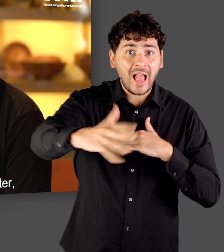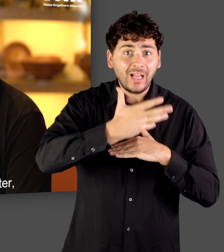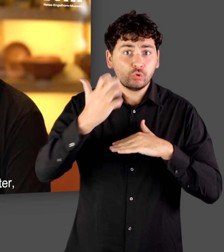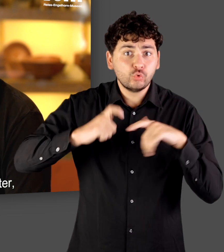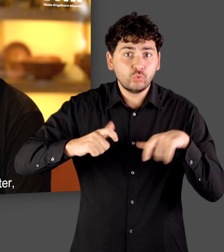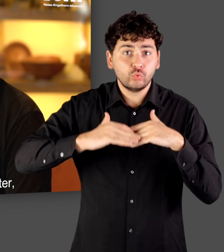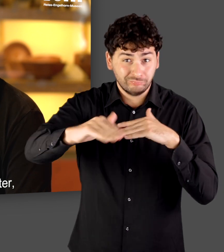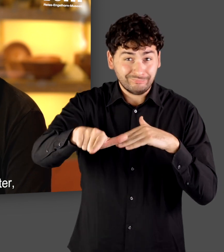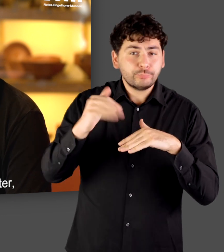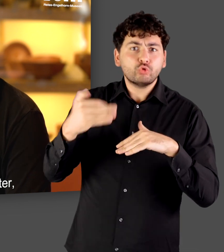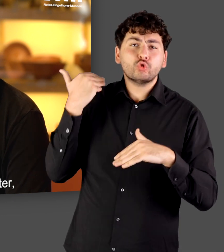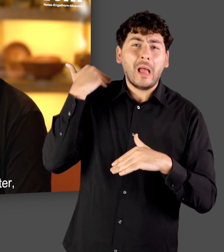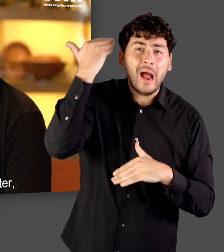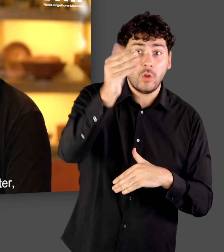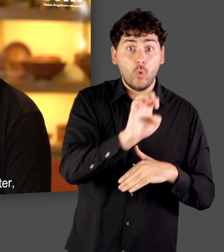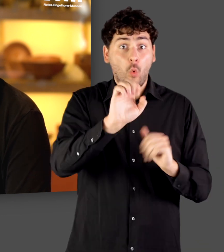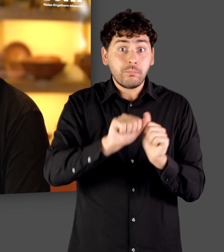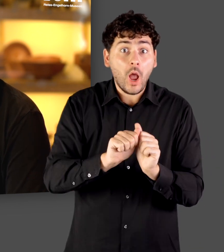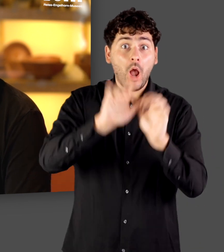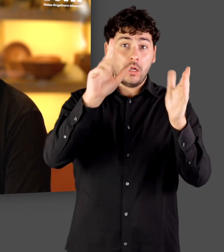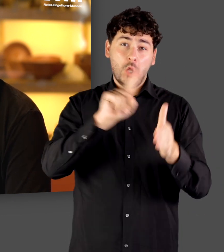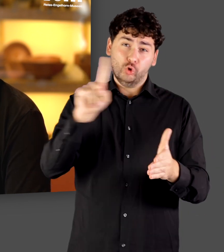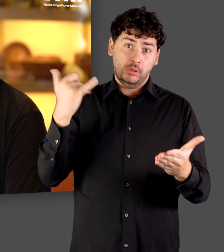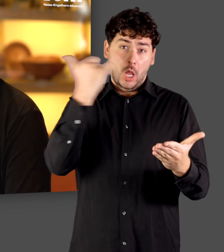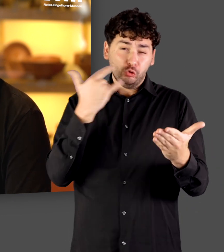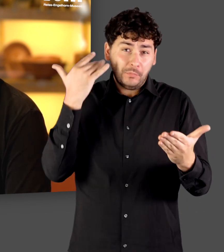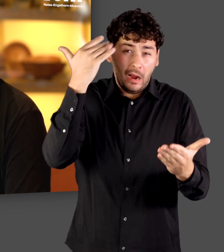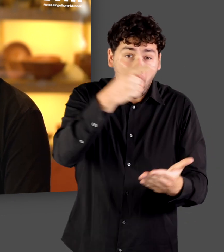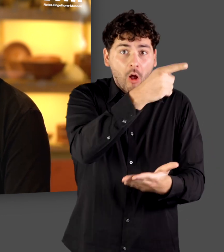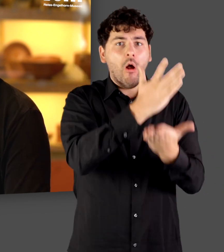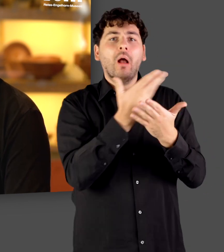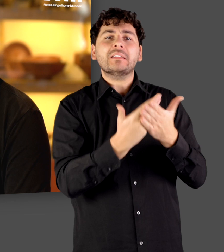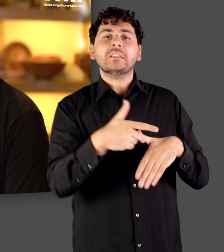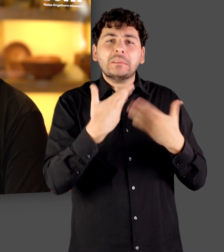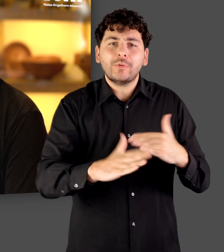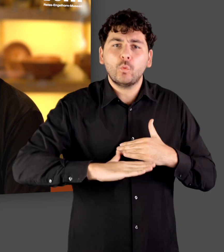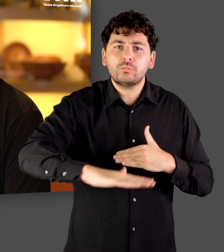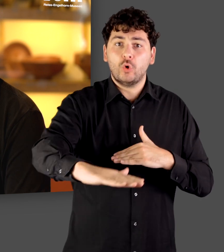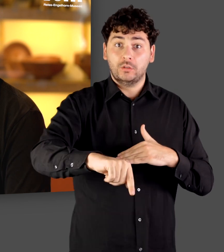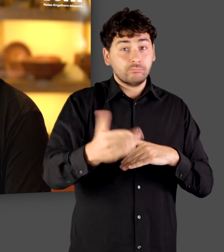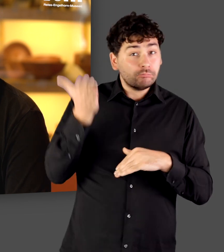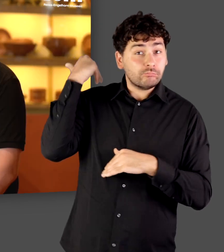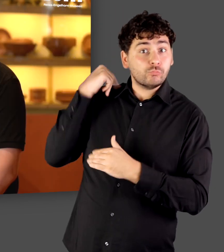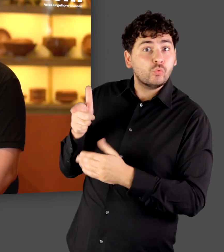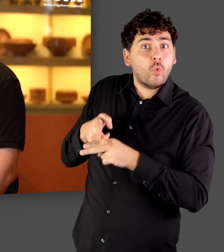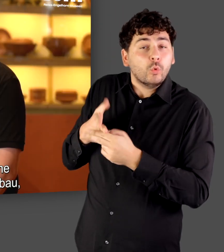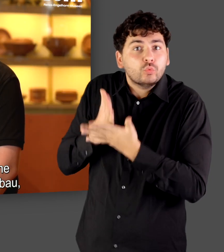wie wir sie erst Jahrhunderte später wieder aus Europa, oder fast anderthalb tausend Jahre aus Europa später wieder kennen.